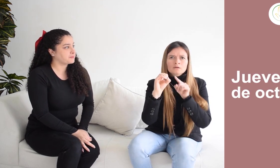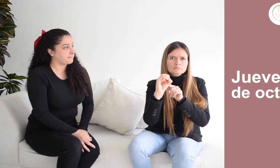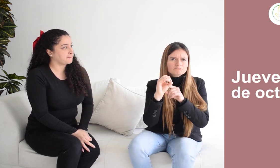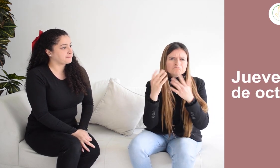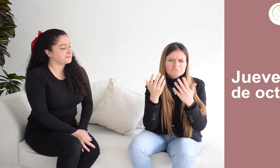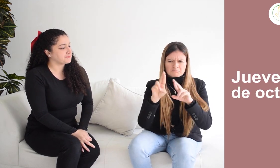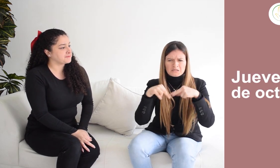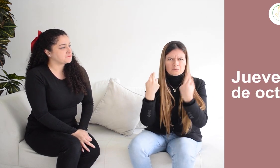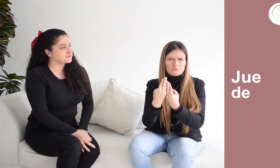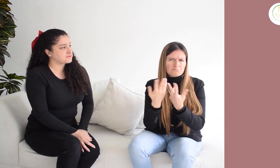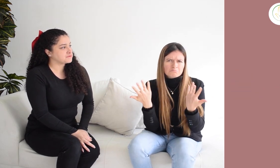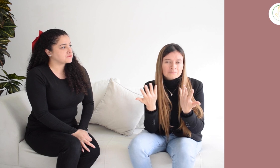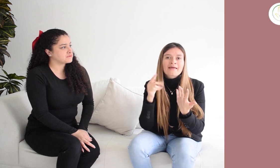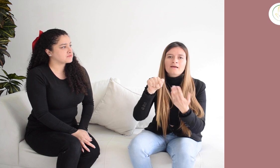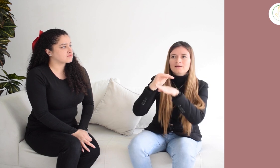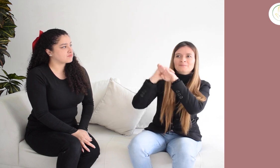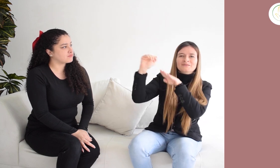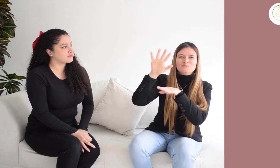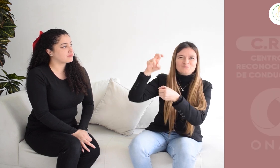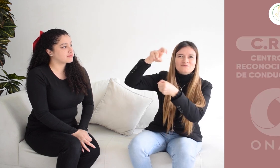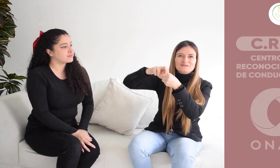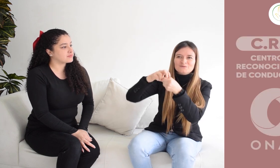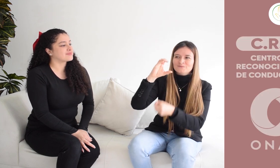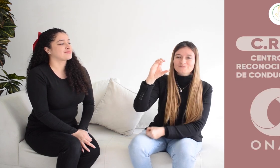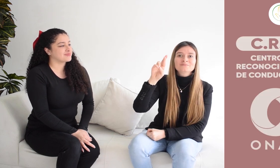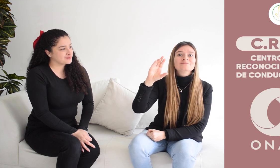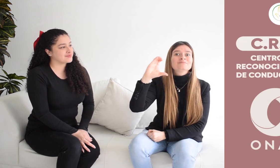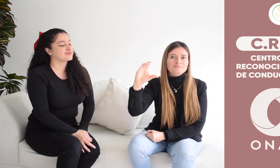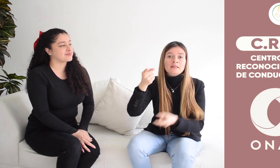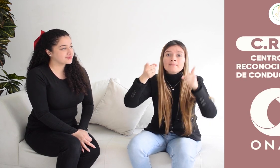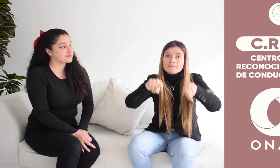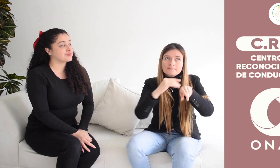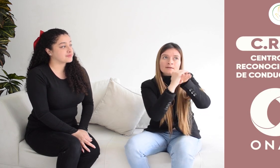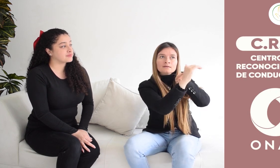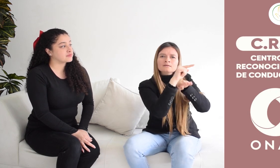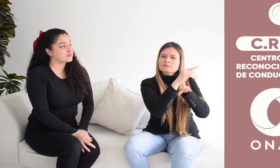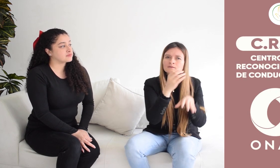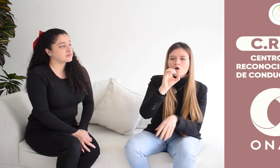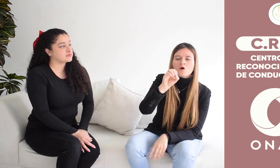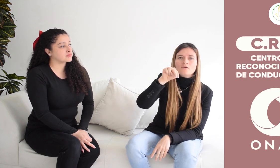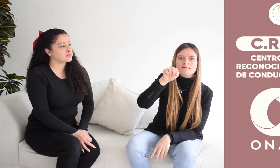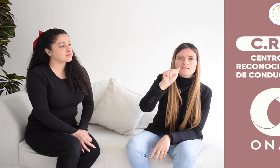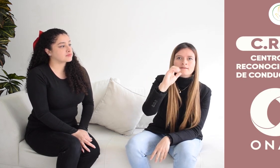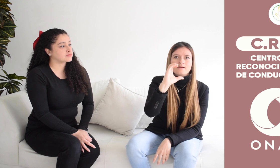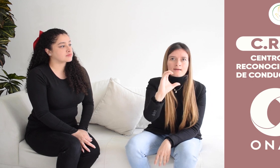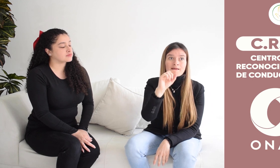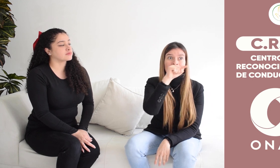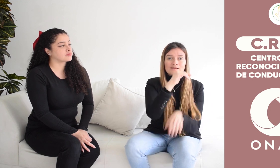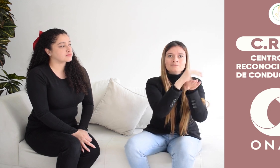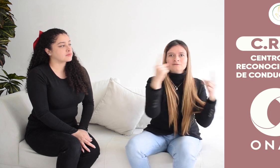Será el próximo 26 de octubre. Los invitados a participar serán personas que hagan parte de las federaciones